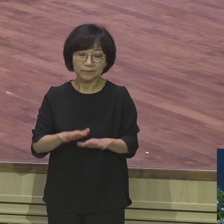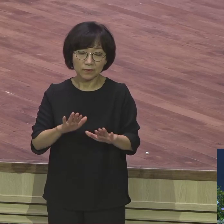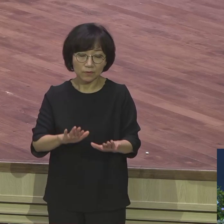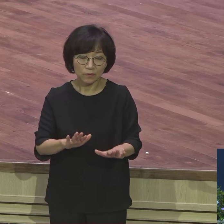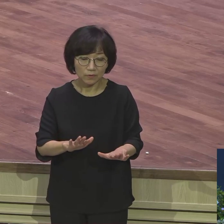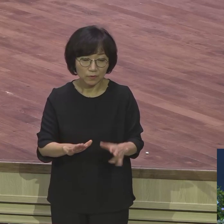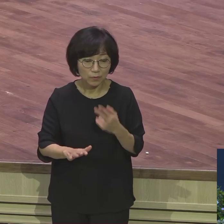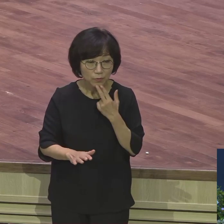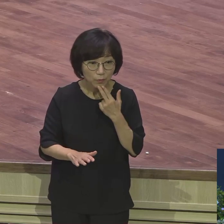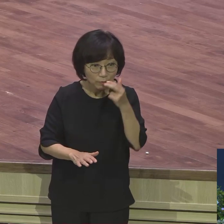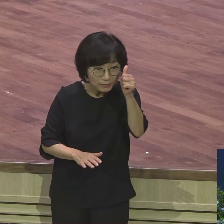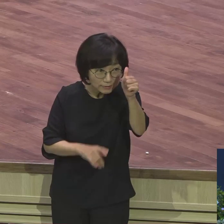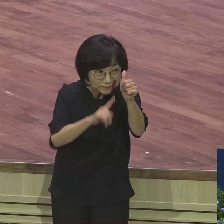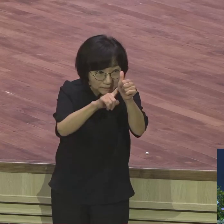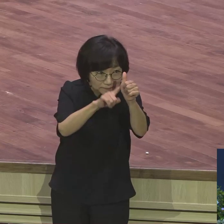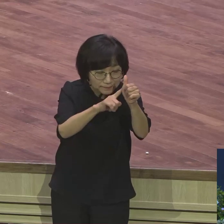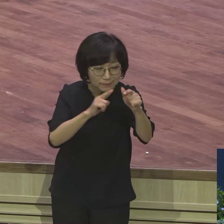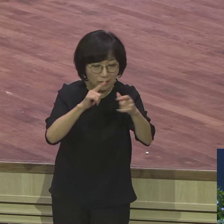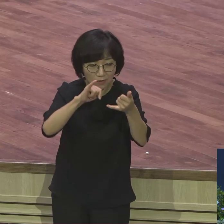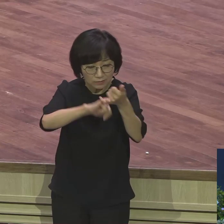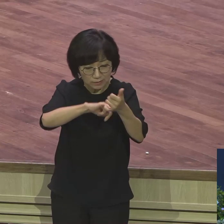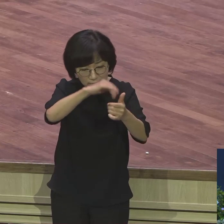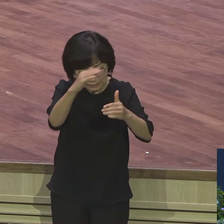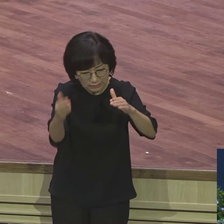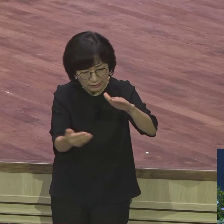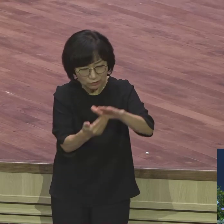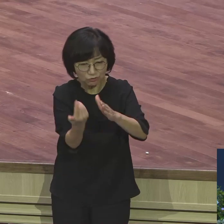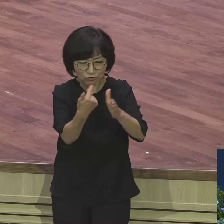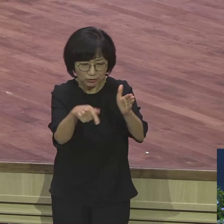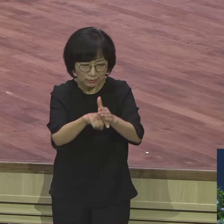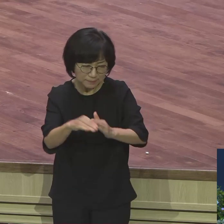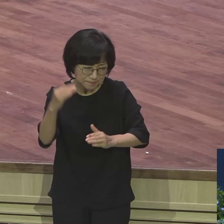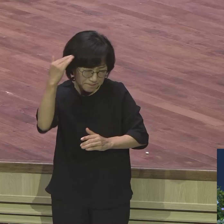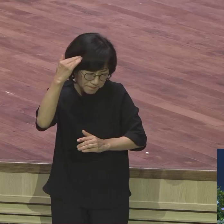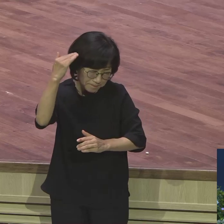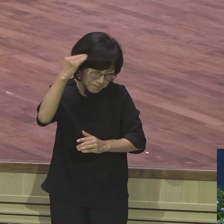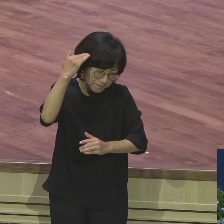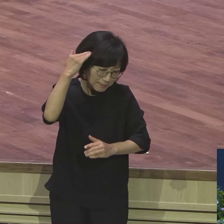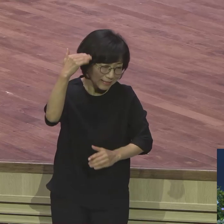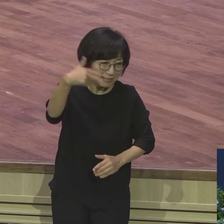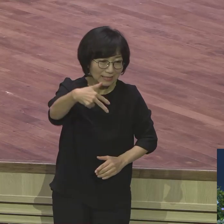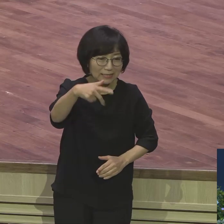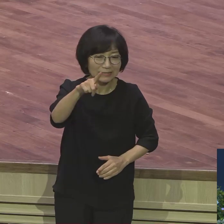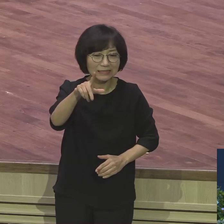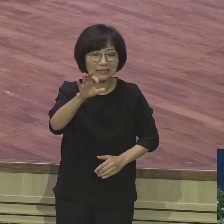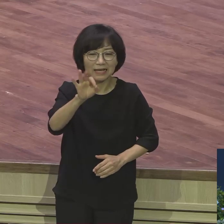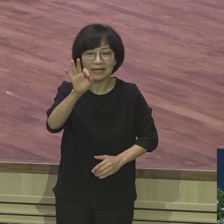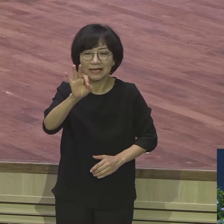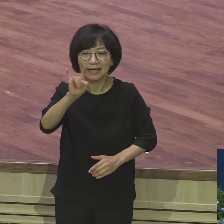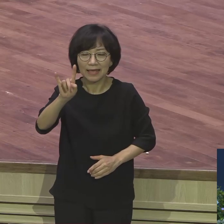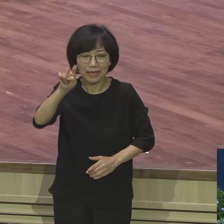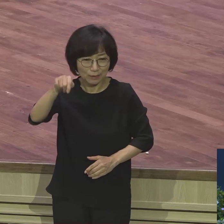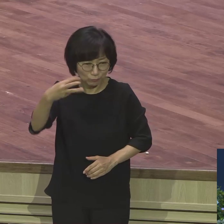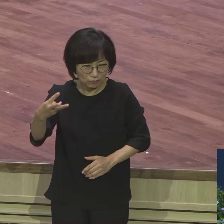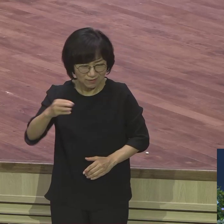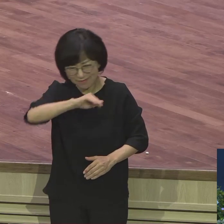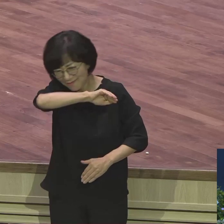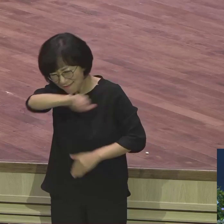언약성취를 위해서 장애물을 해치고 막힌답을 넘어뜨려 나아가는 의미예요 지금 지금 막 하나님의 계획은